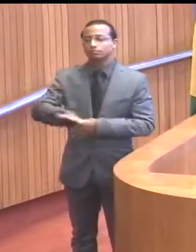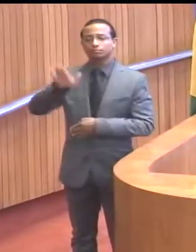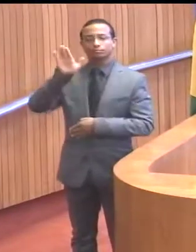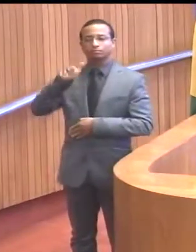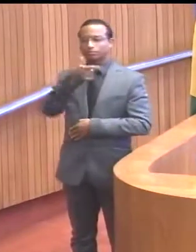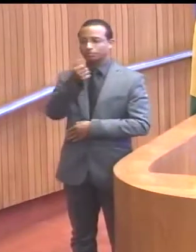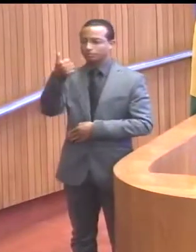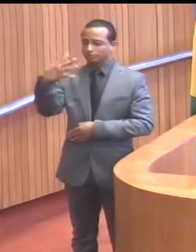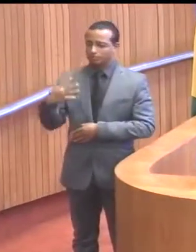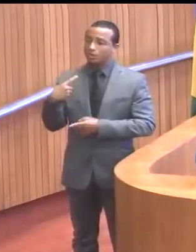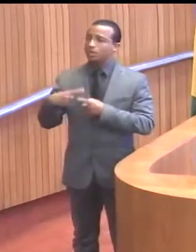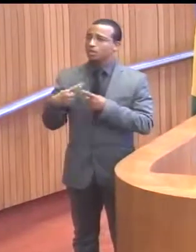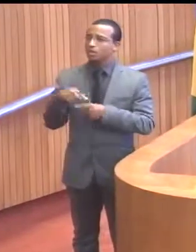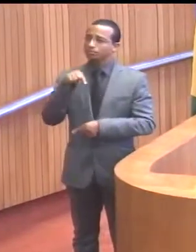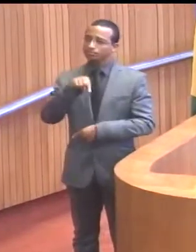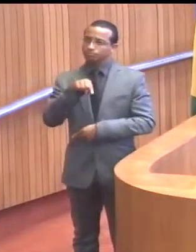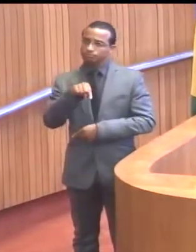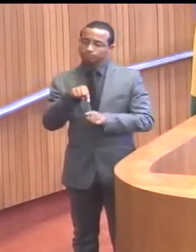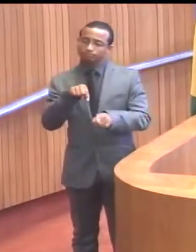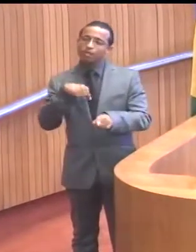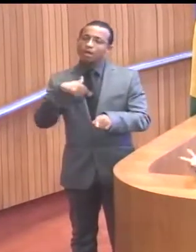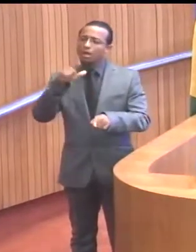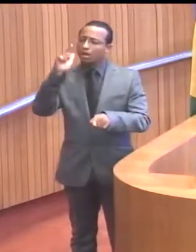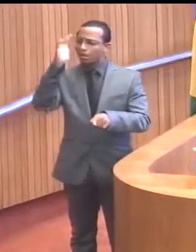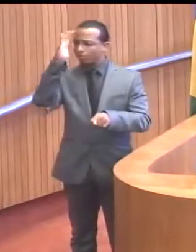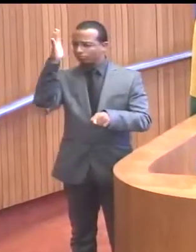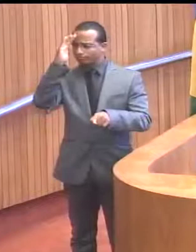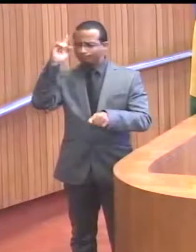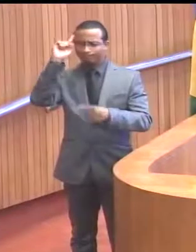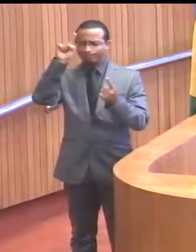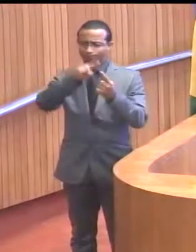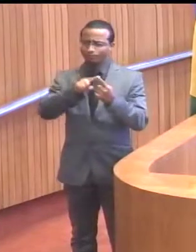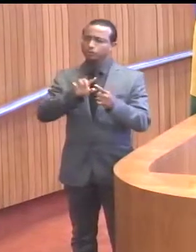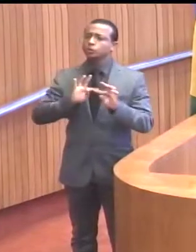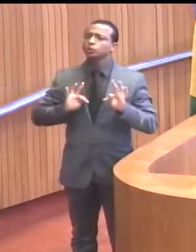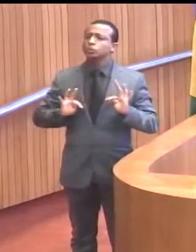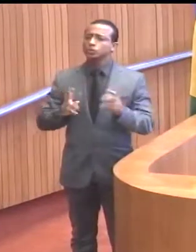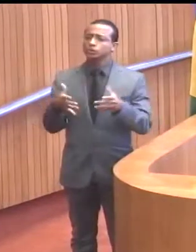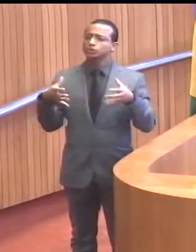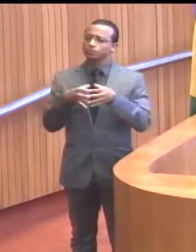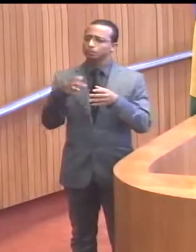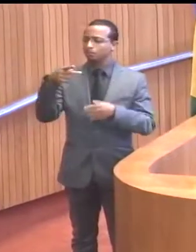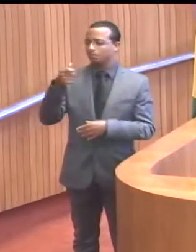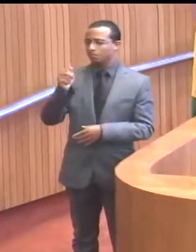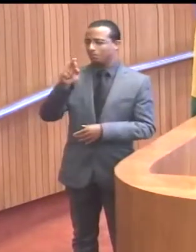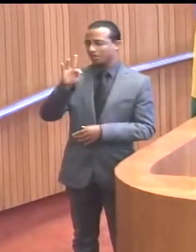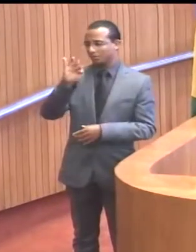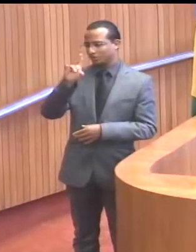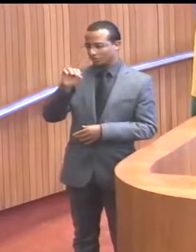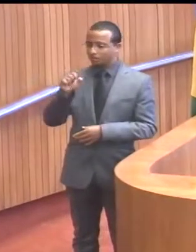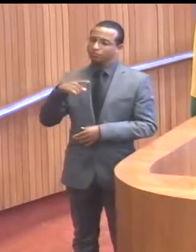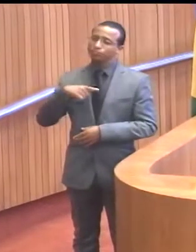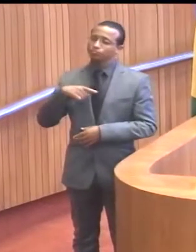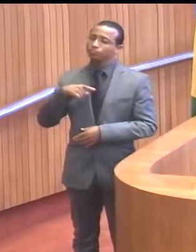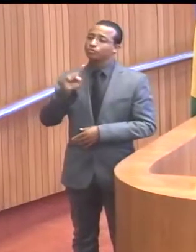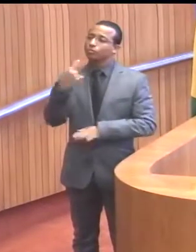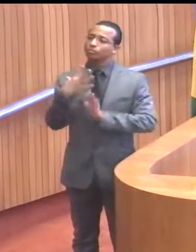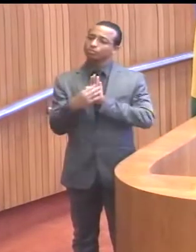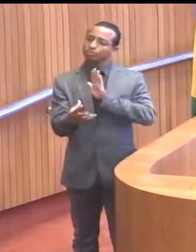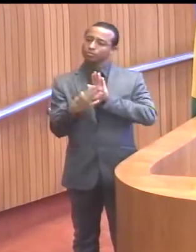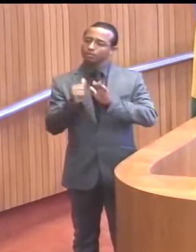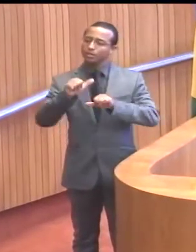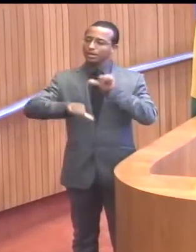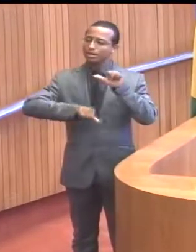de 2014, porque essa é a perspectiva de todos os partidos que se propõem, na verdade, a ter um projeto de poder para fazer a